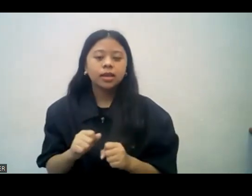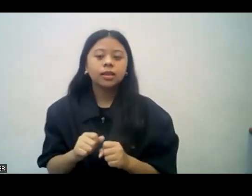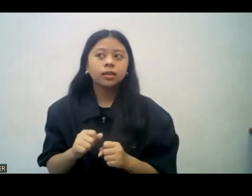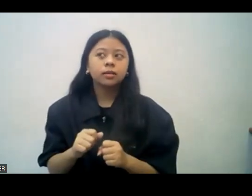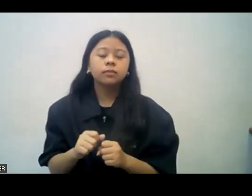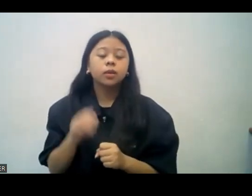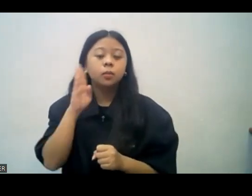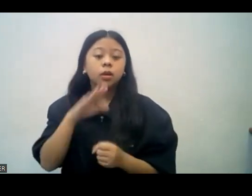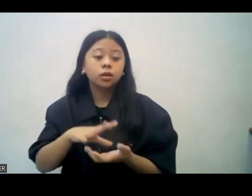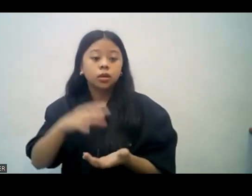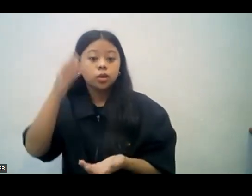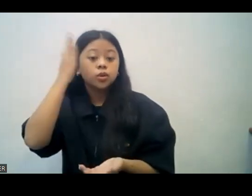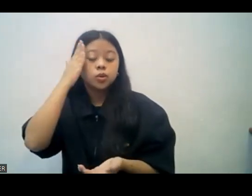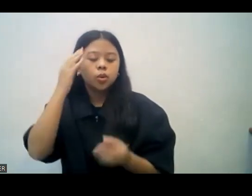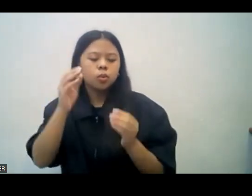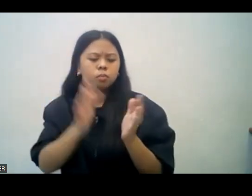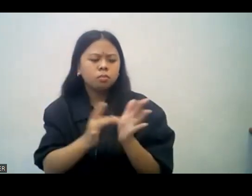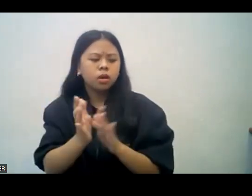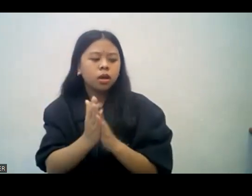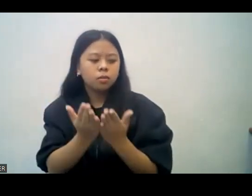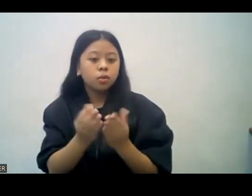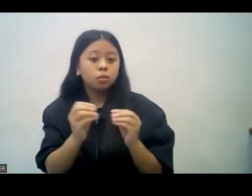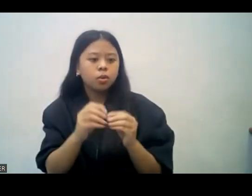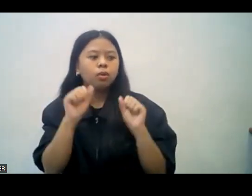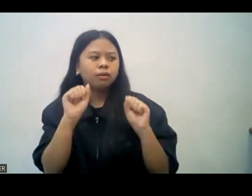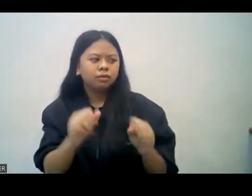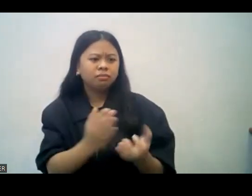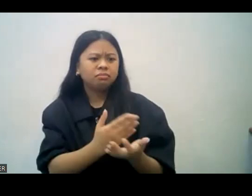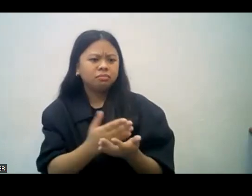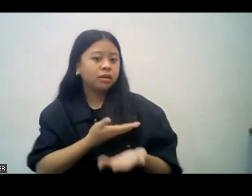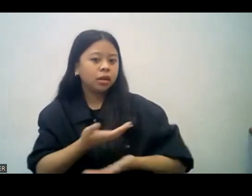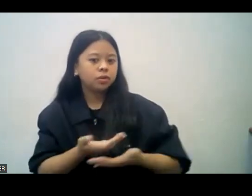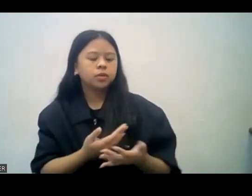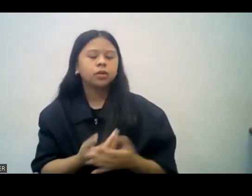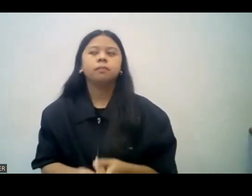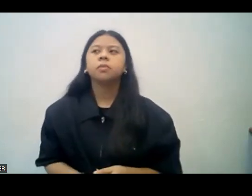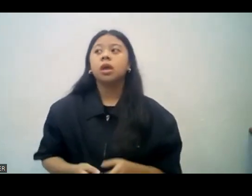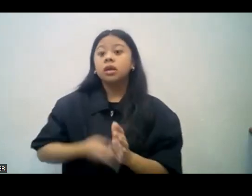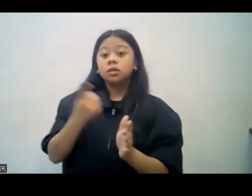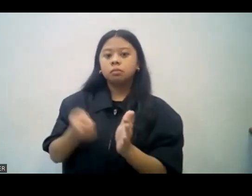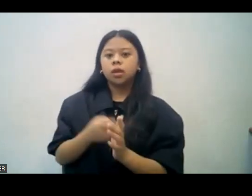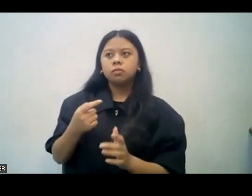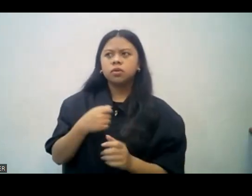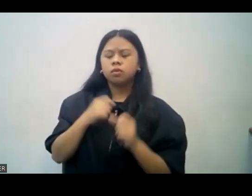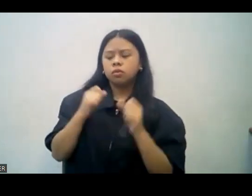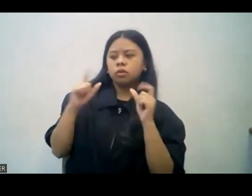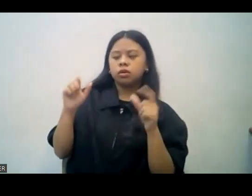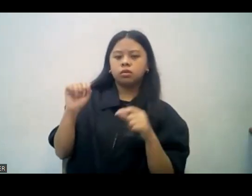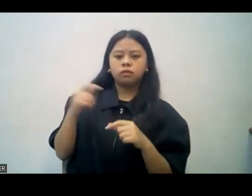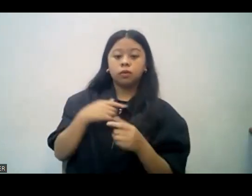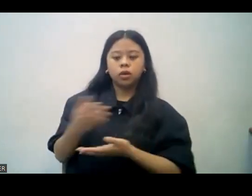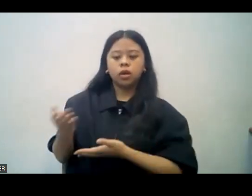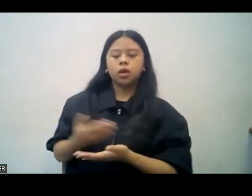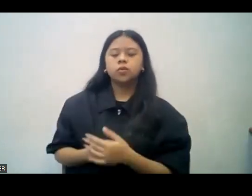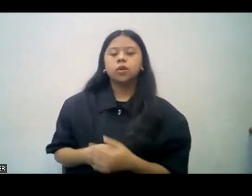makapagbigay ng payo. Sometimes, I get surprised when I counsel. Minsan po ako'y labis na nagugulat kapag may kinakounsel ako. One sister said,